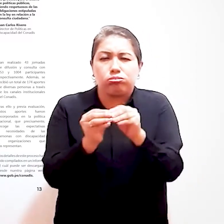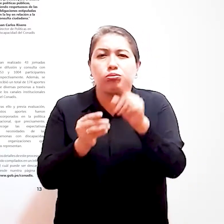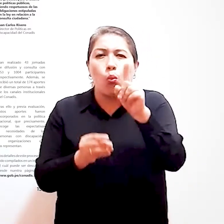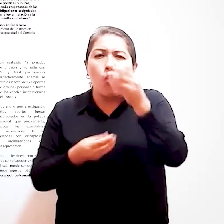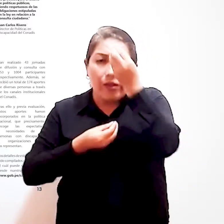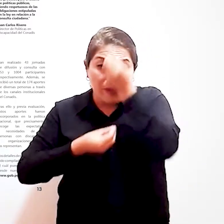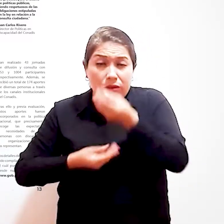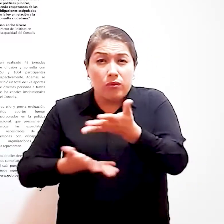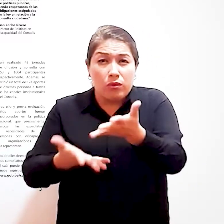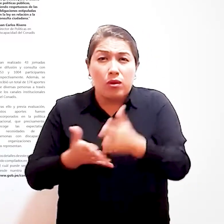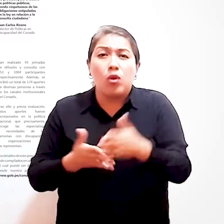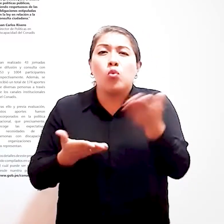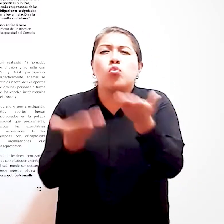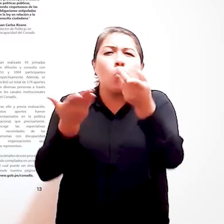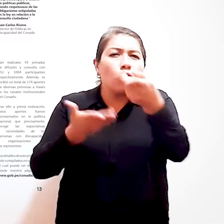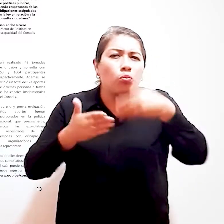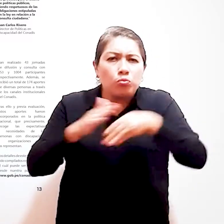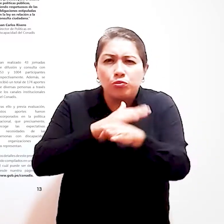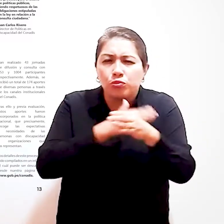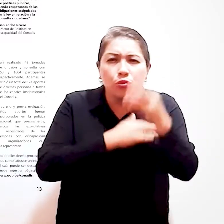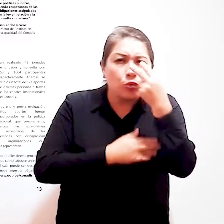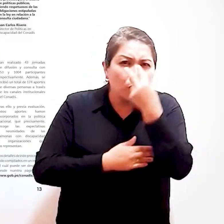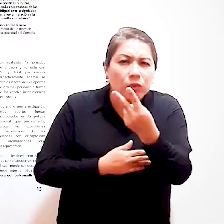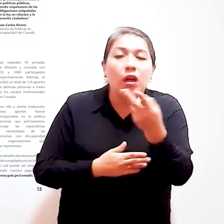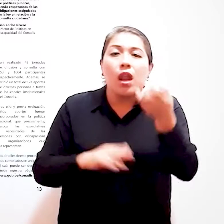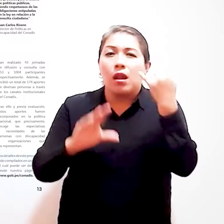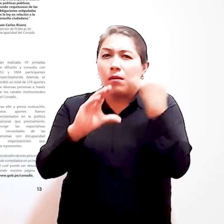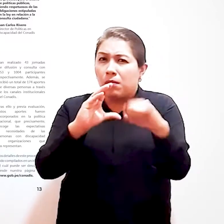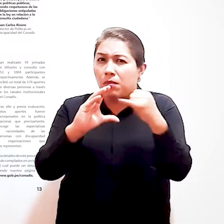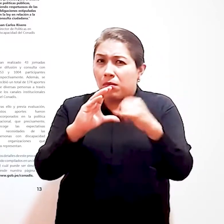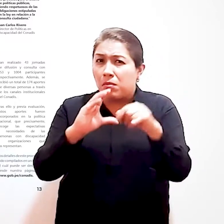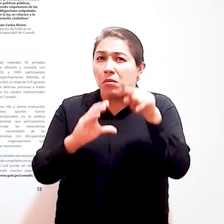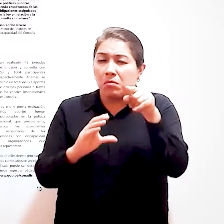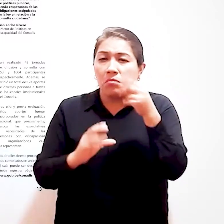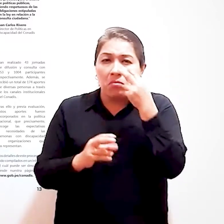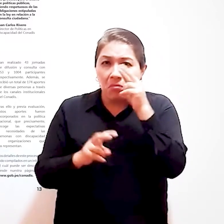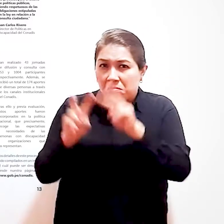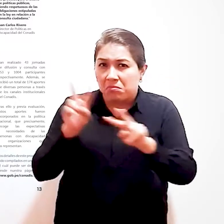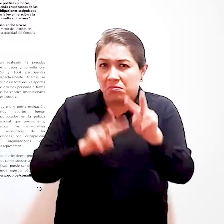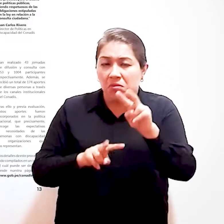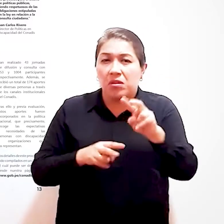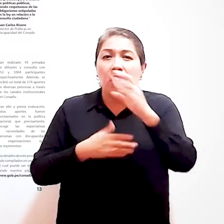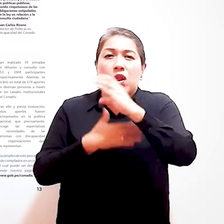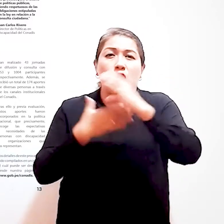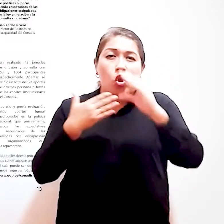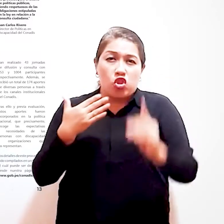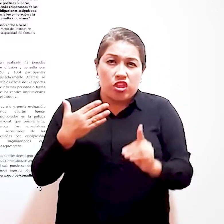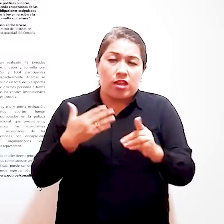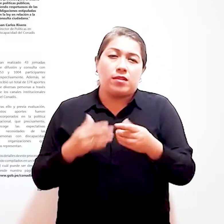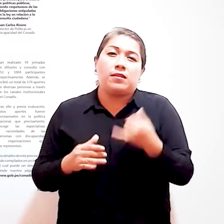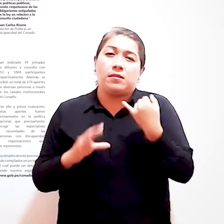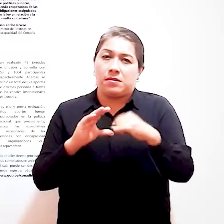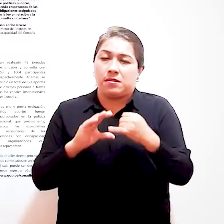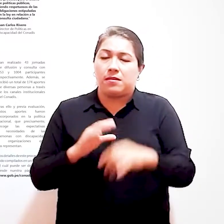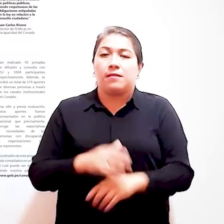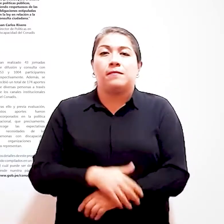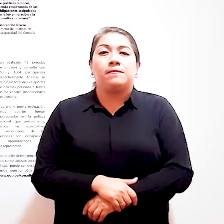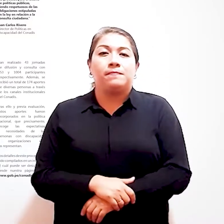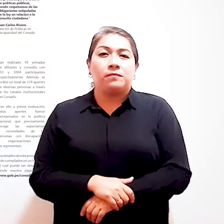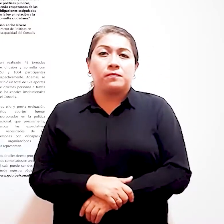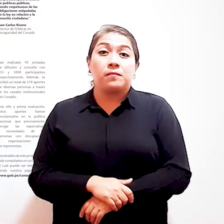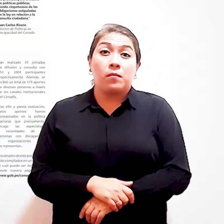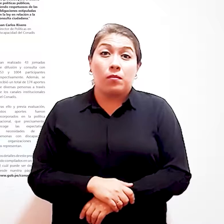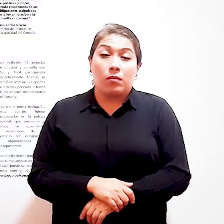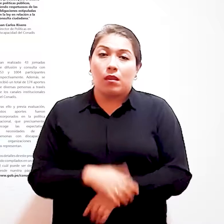informe el cual puede ser descargado desde nuestra página web www.gov.pe.com